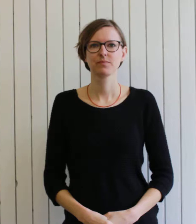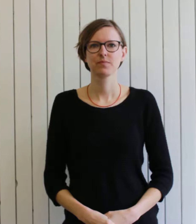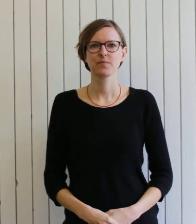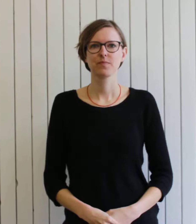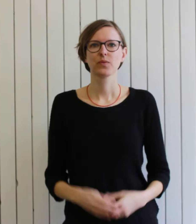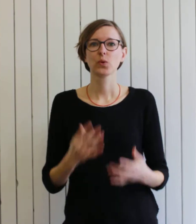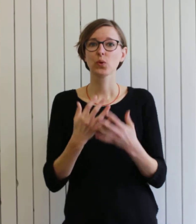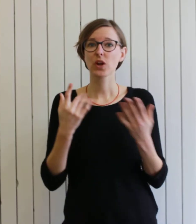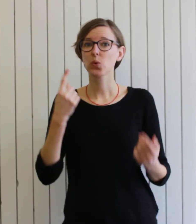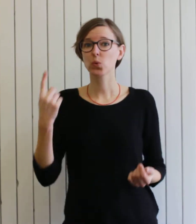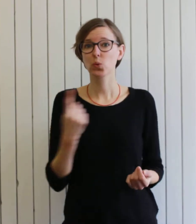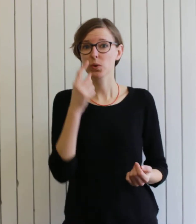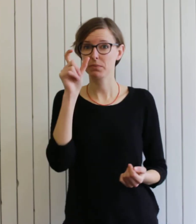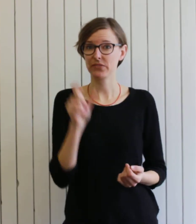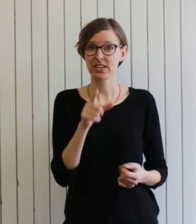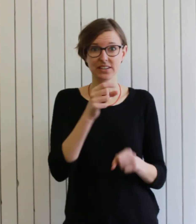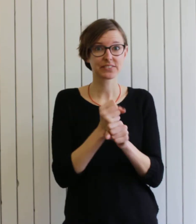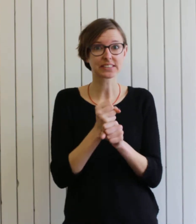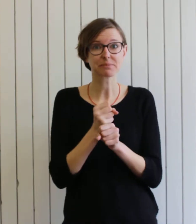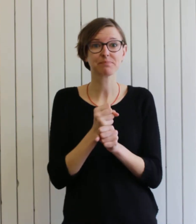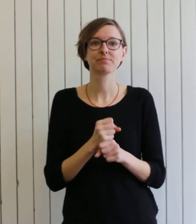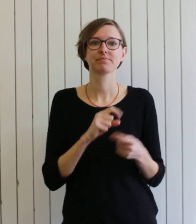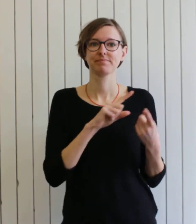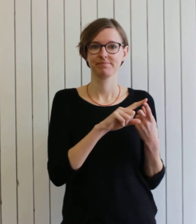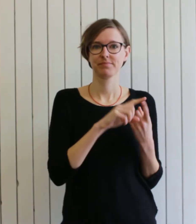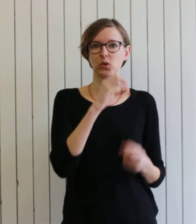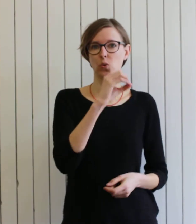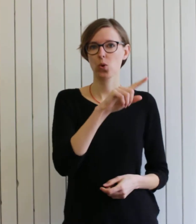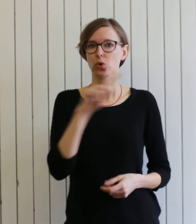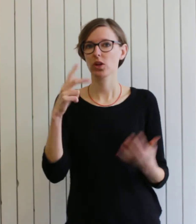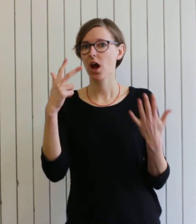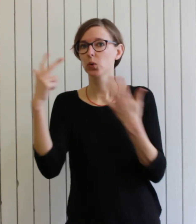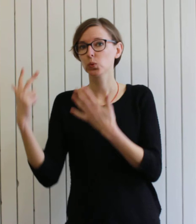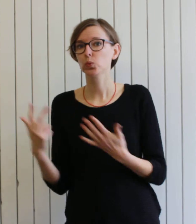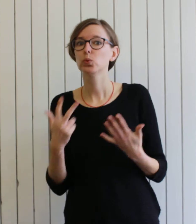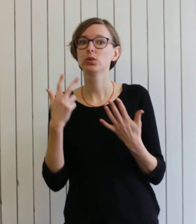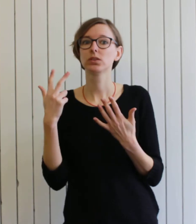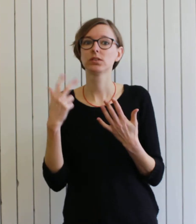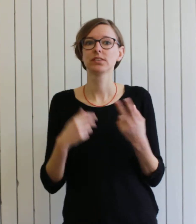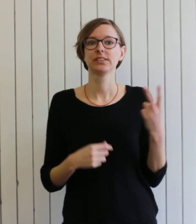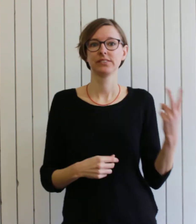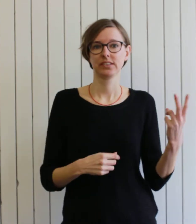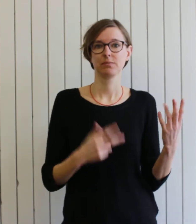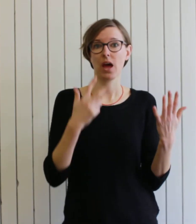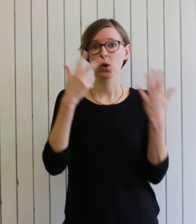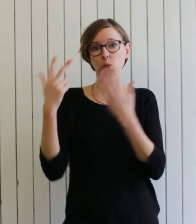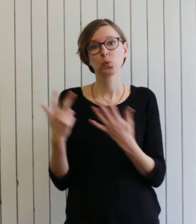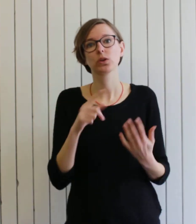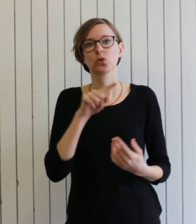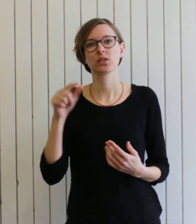Ja, we hebben kinderen van 4, 5, 6, 7, 8, 9. Ja, niet heel veel. Nee, Sinterklaasfeest doen ze. Volgens mij is het dus dan